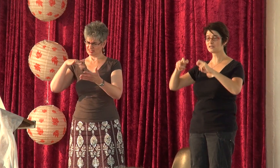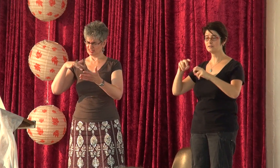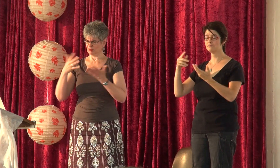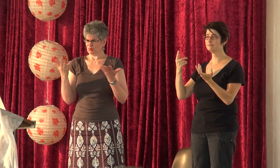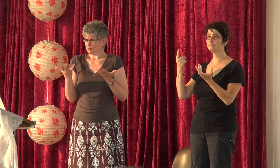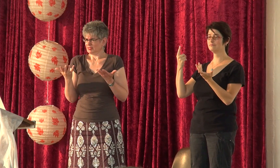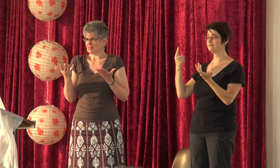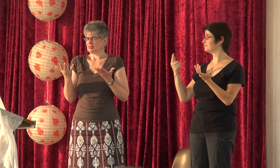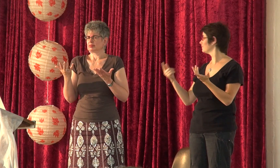אני מלמדת